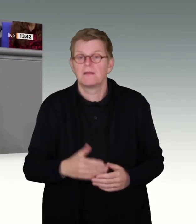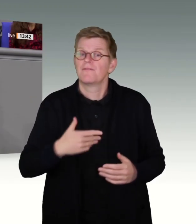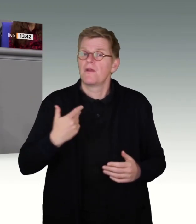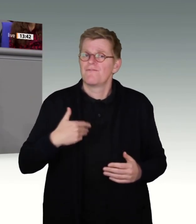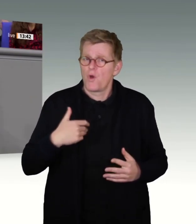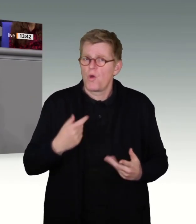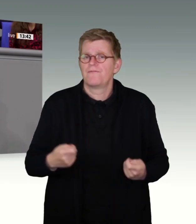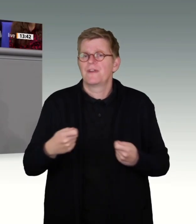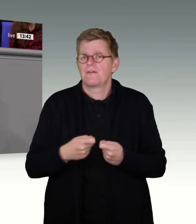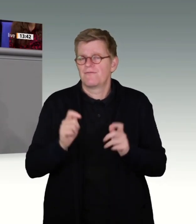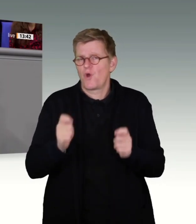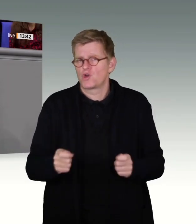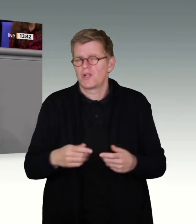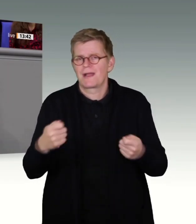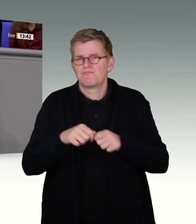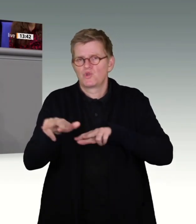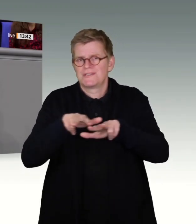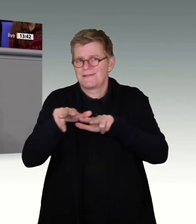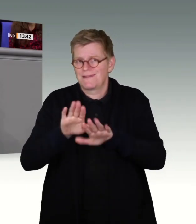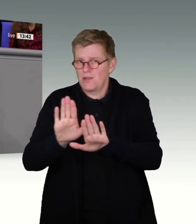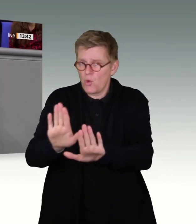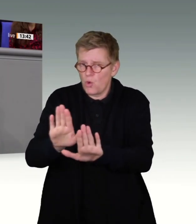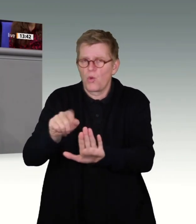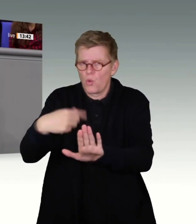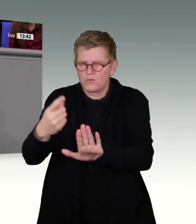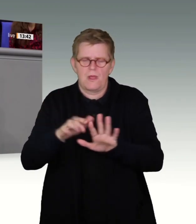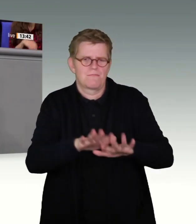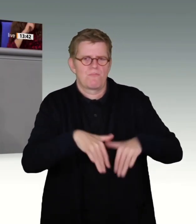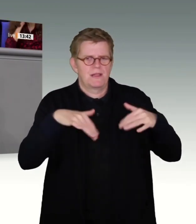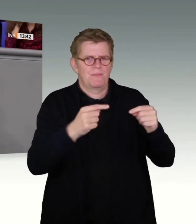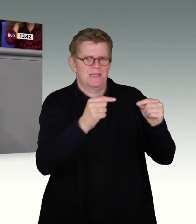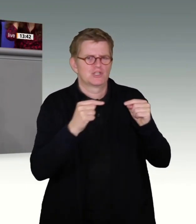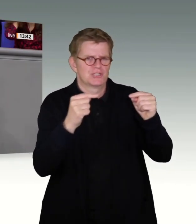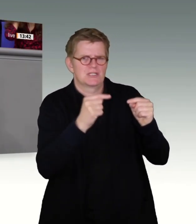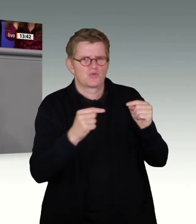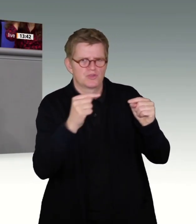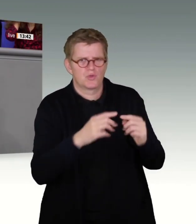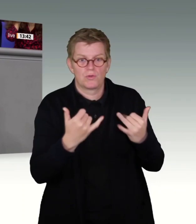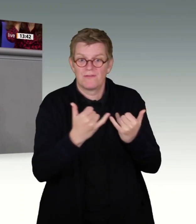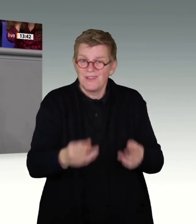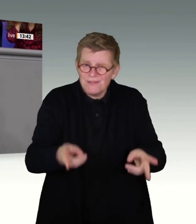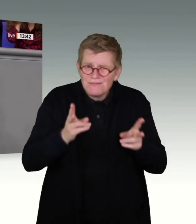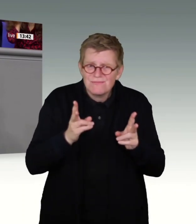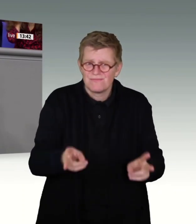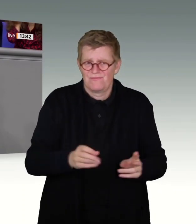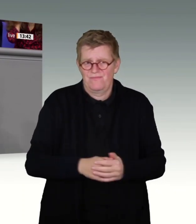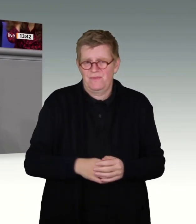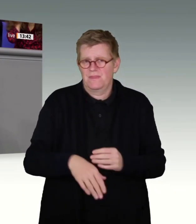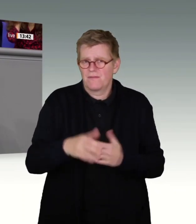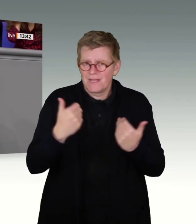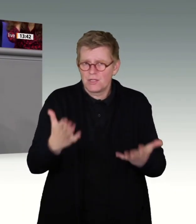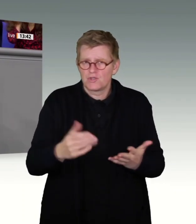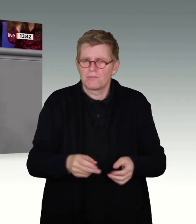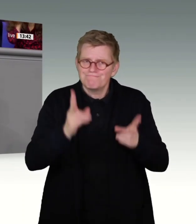Bundesregierung, auf das Angebot. Und dann gehen wir in die parlamentarische Debatte darüber, wie eine echte, gute und rechtskonforme